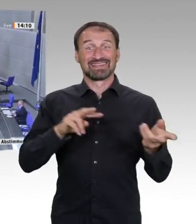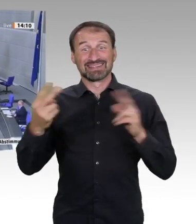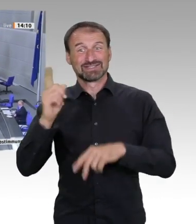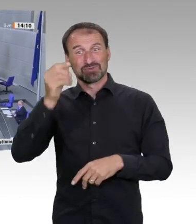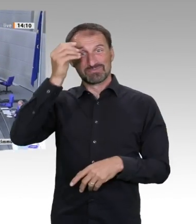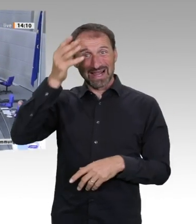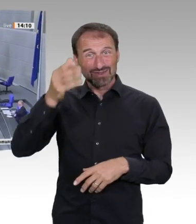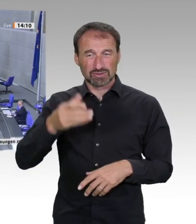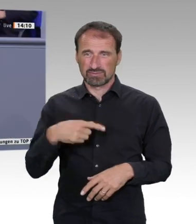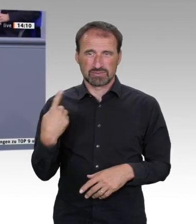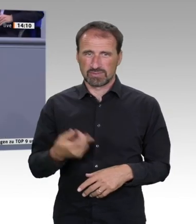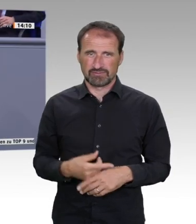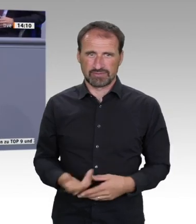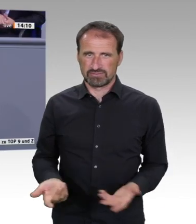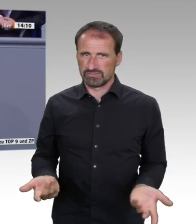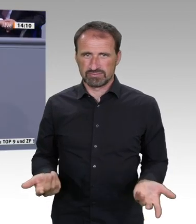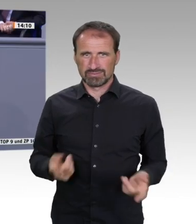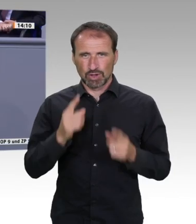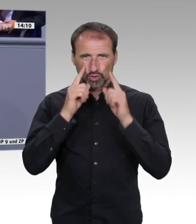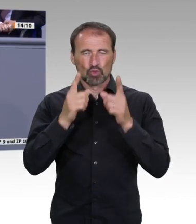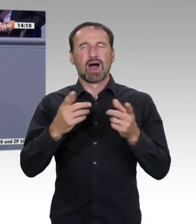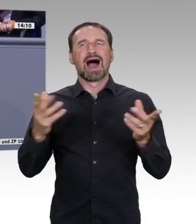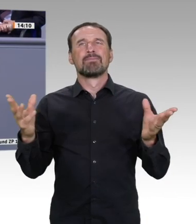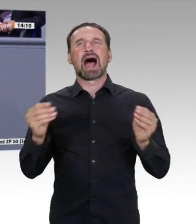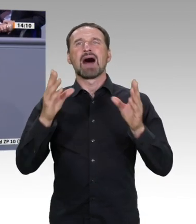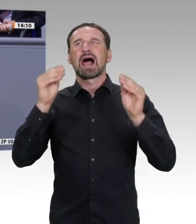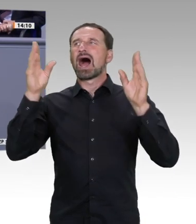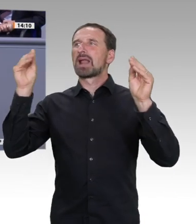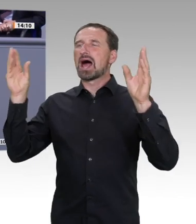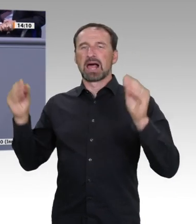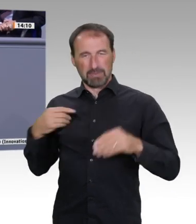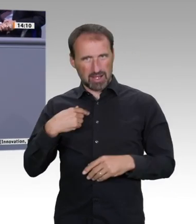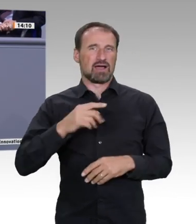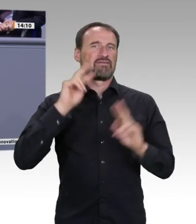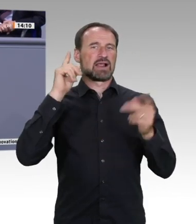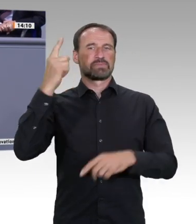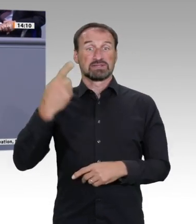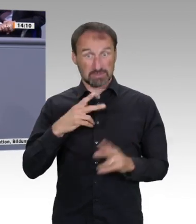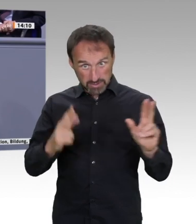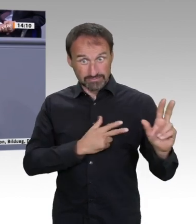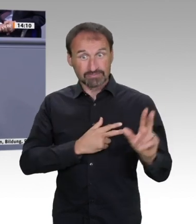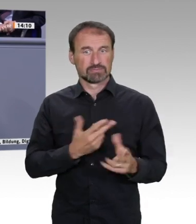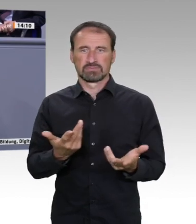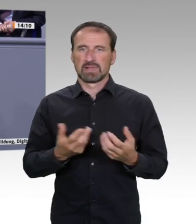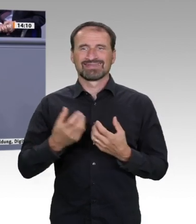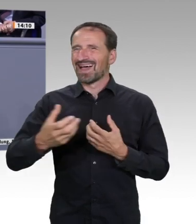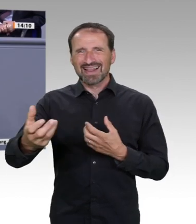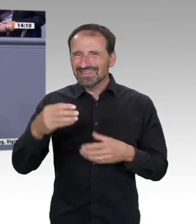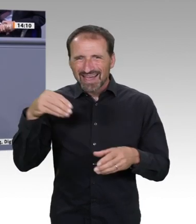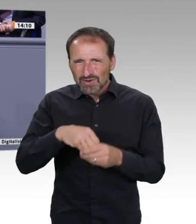Nachhaltige Politik kann nicht funktionieren im Klein-Klein- und im Nationalstaaten-Denken, sondern es braucht Kooperation